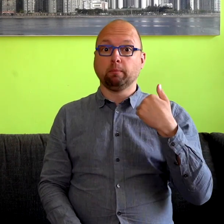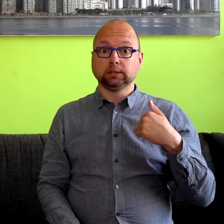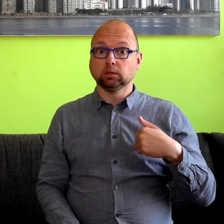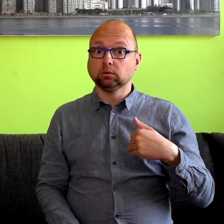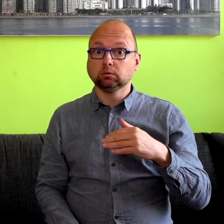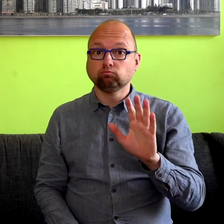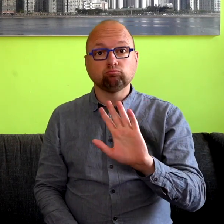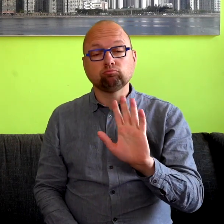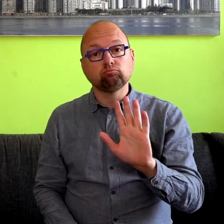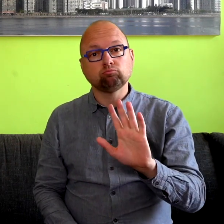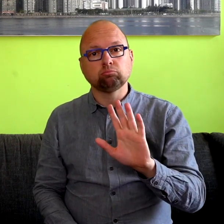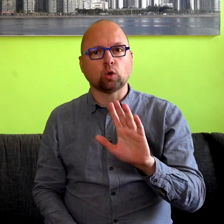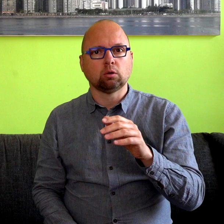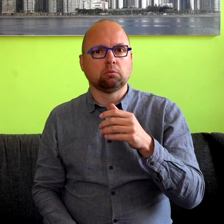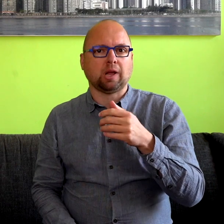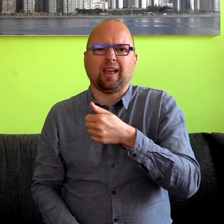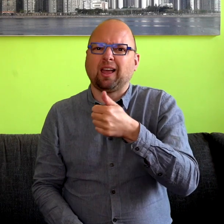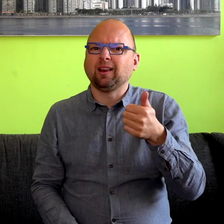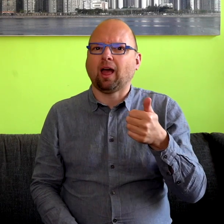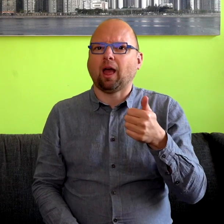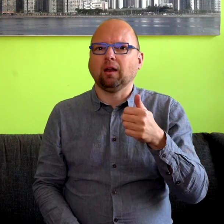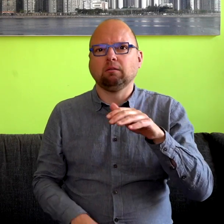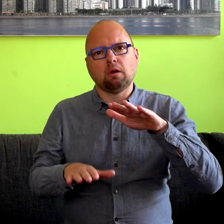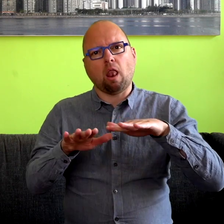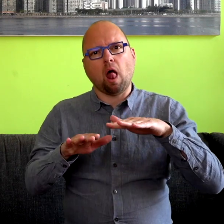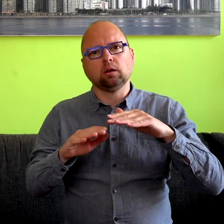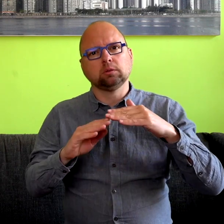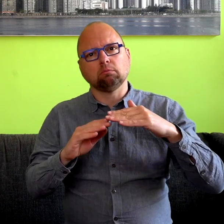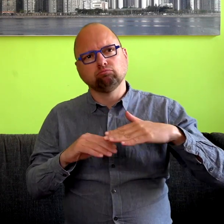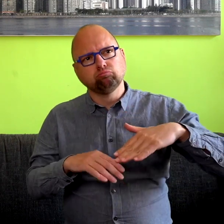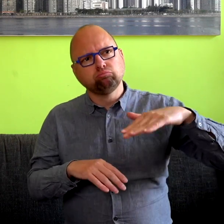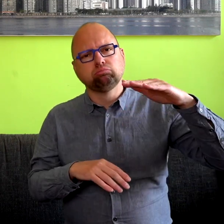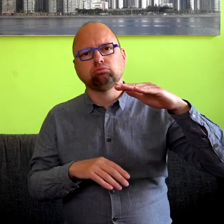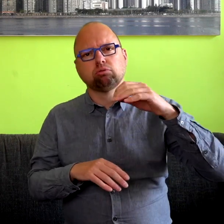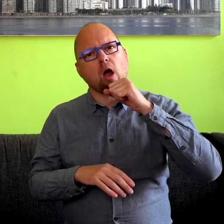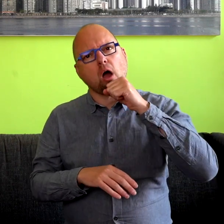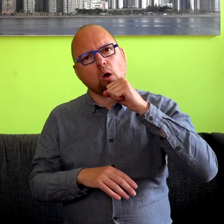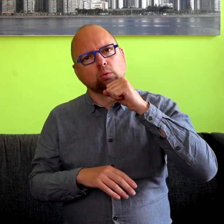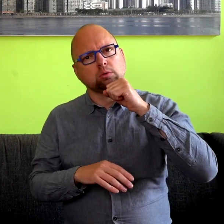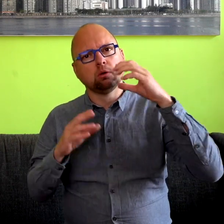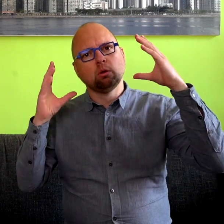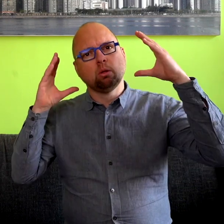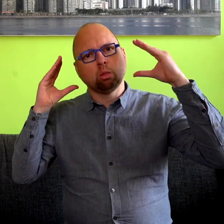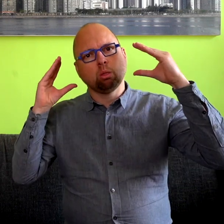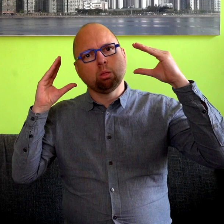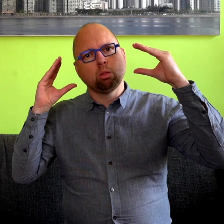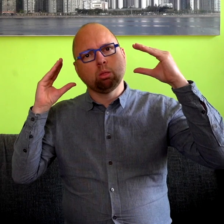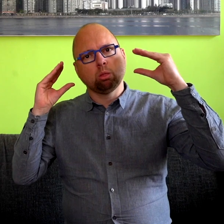langzaam ietsje slechthorender, kan ietsje minder goed horen. Maar dat leidt niet